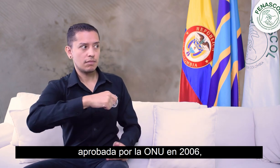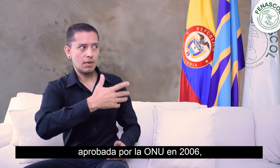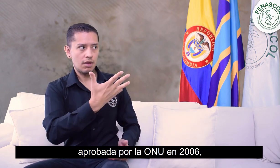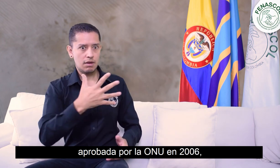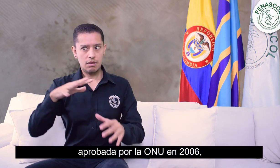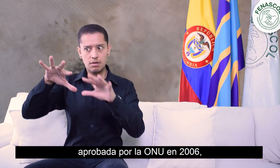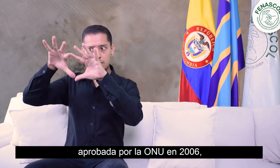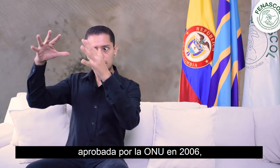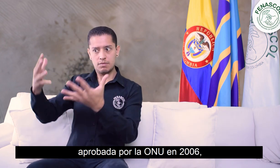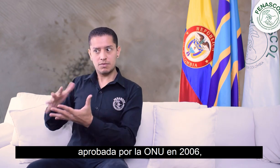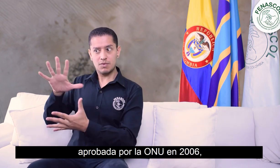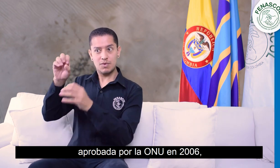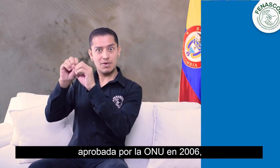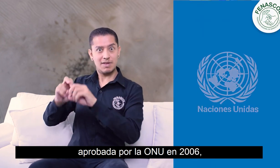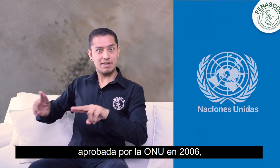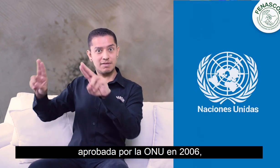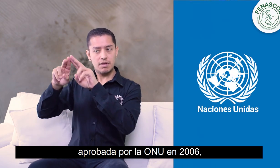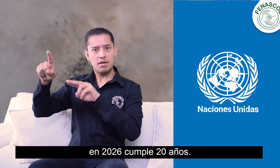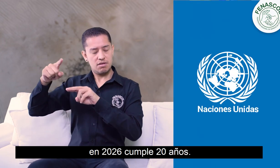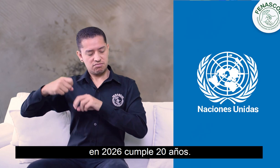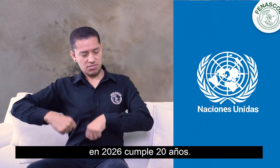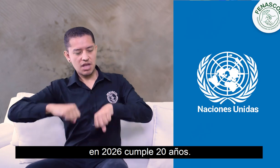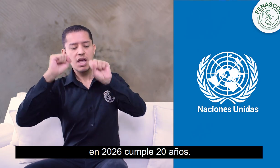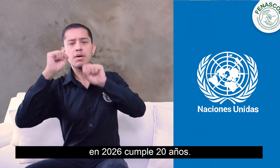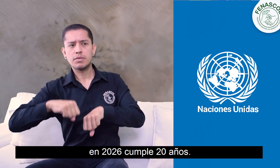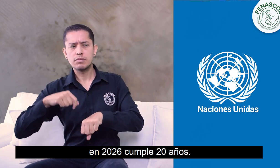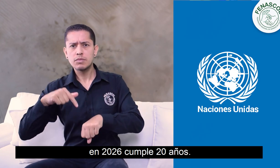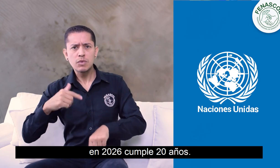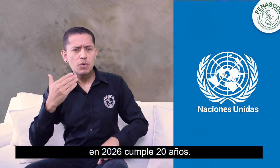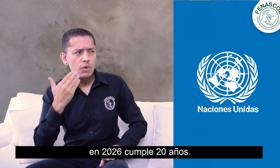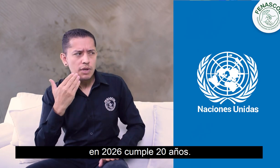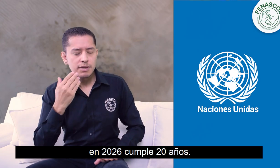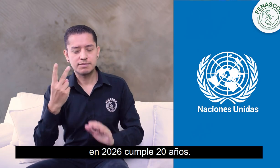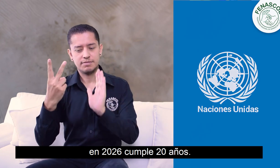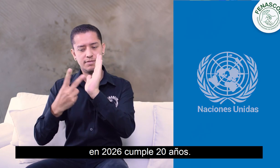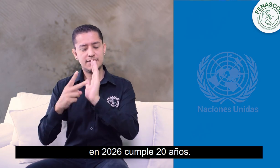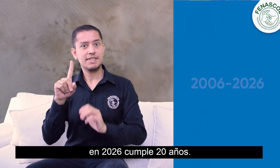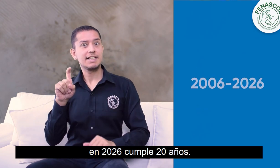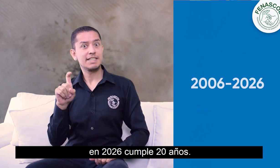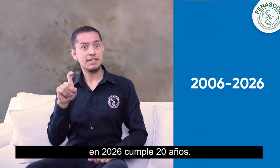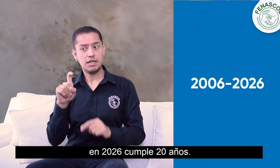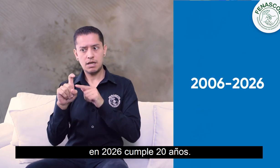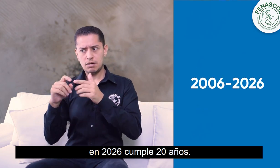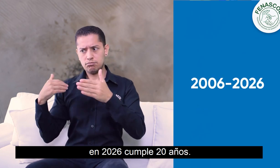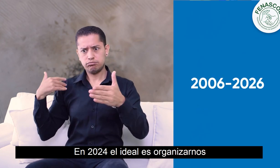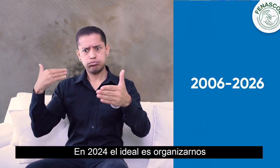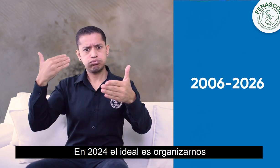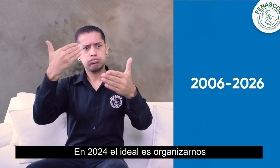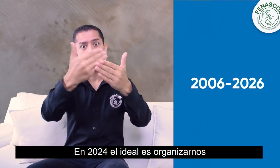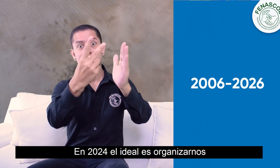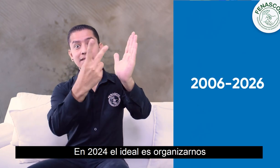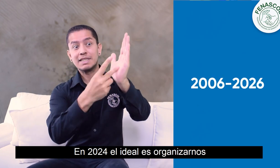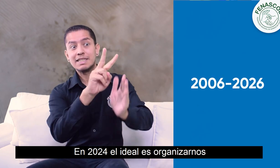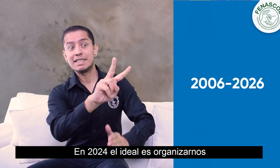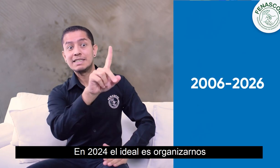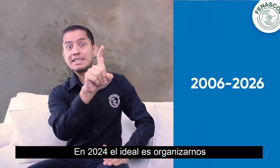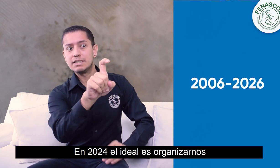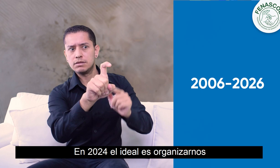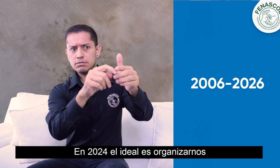la ONU en 2006, en 2026 cumple 20 años. En 2024, el